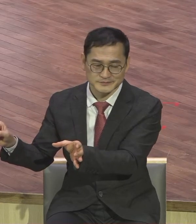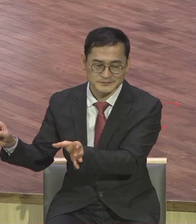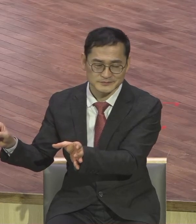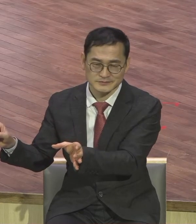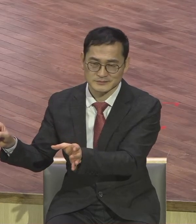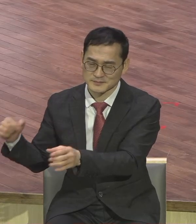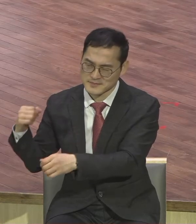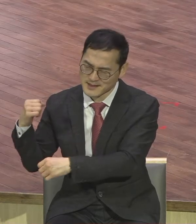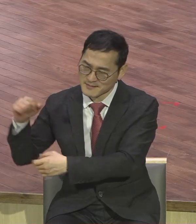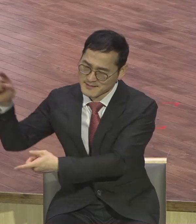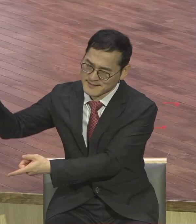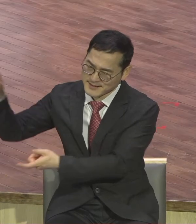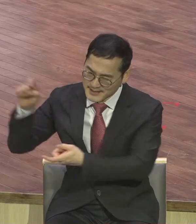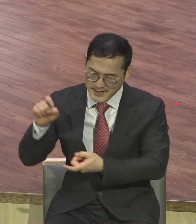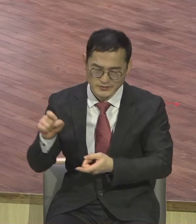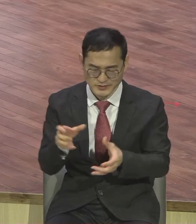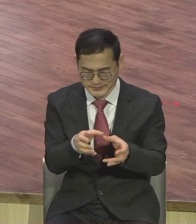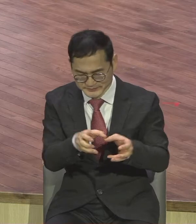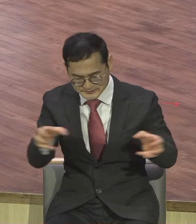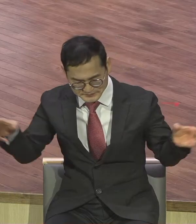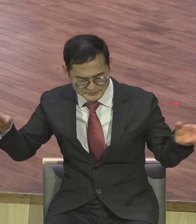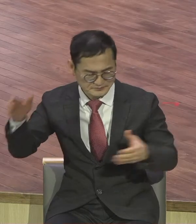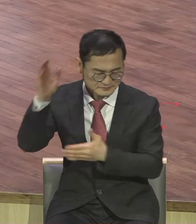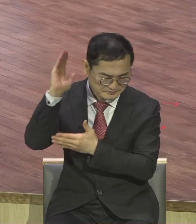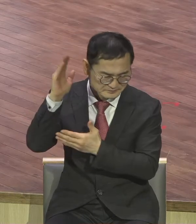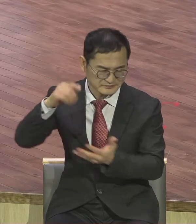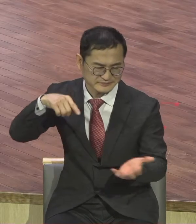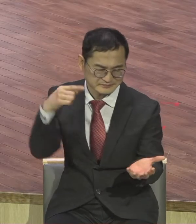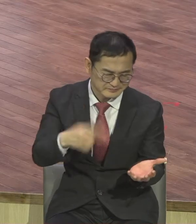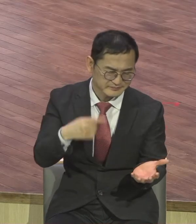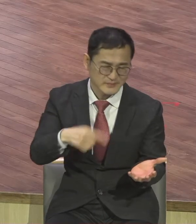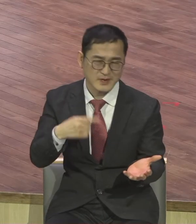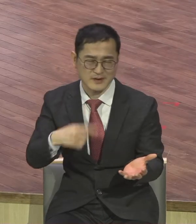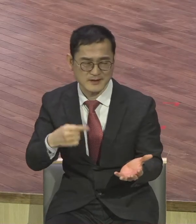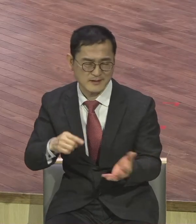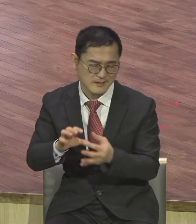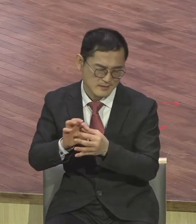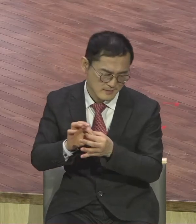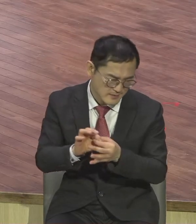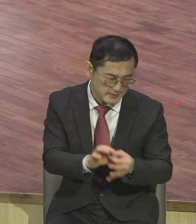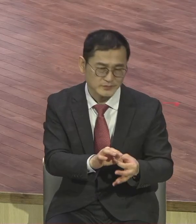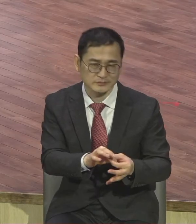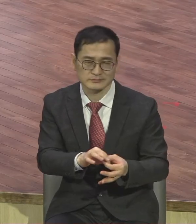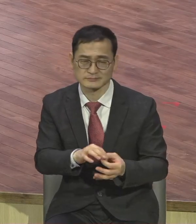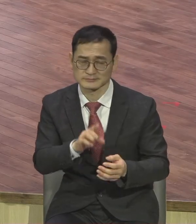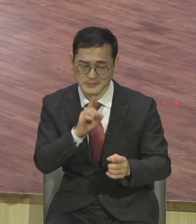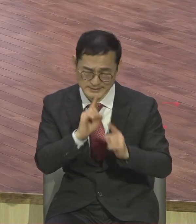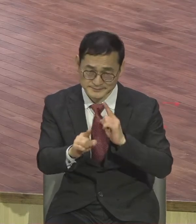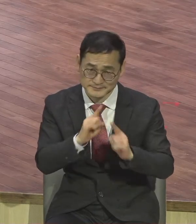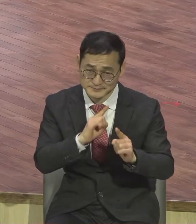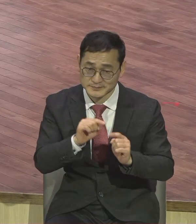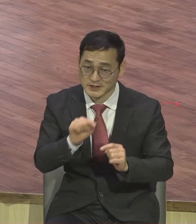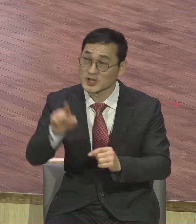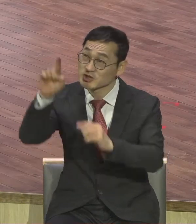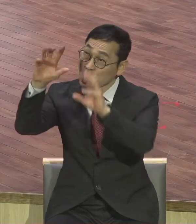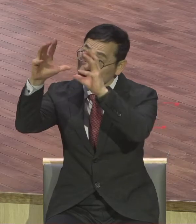꺼내서 적용하고 선포하는 그런 사람을 바로 천국 제자라